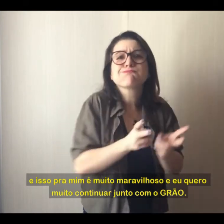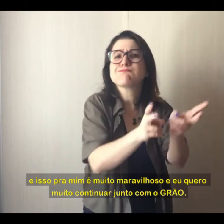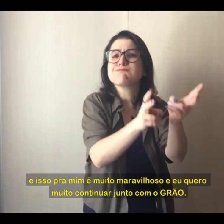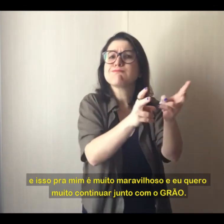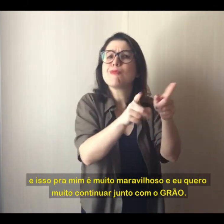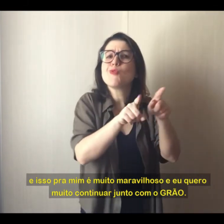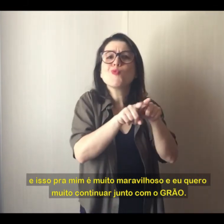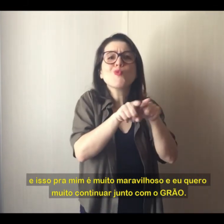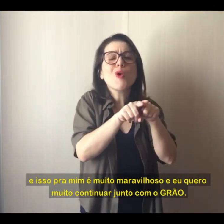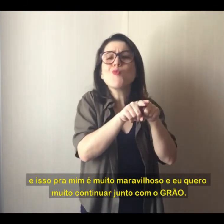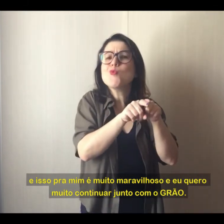com o grão.